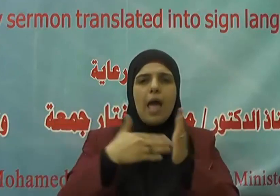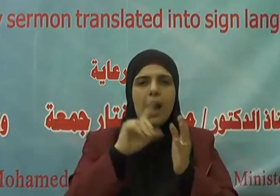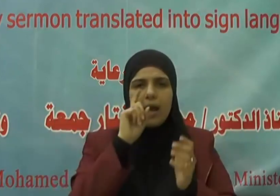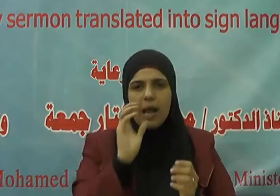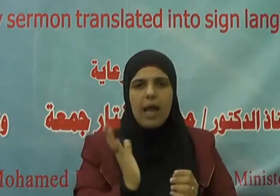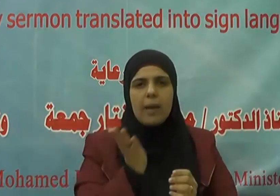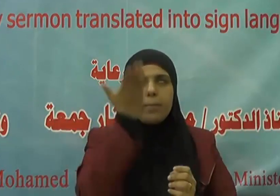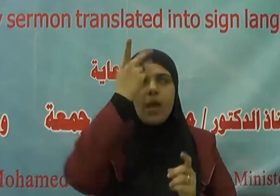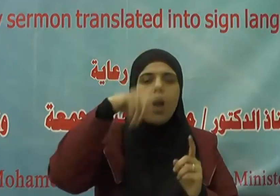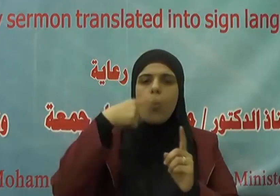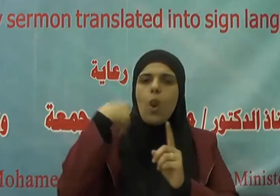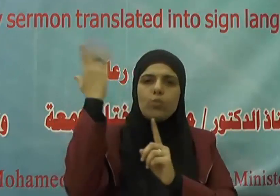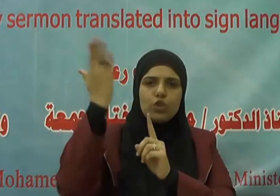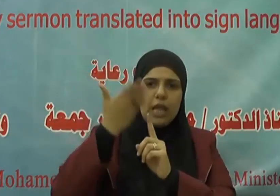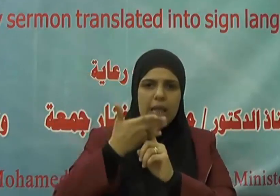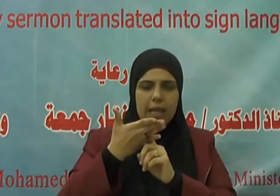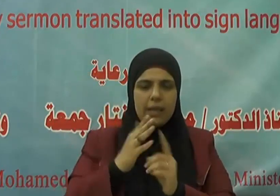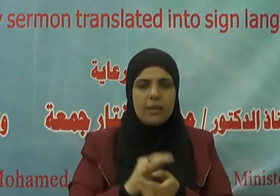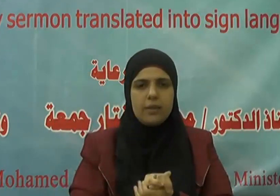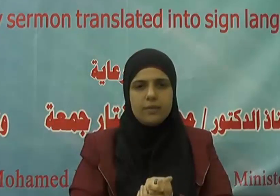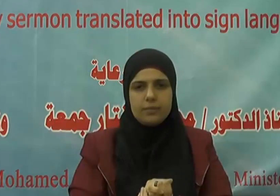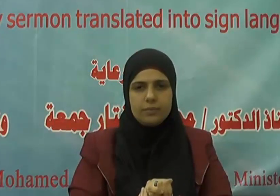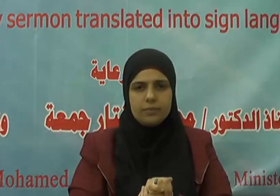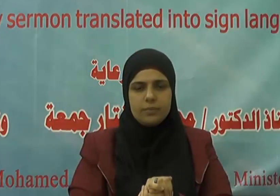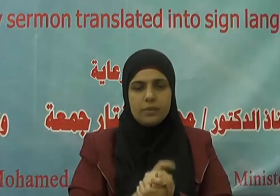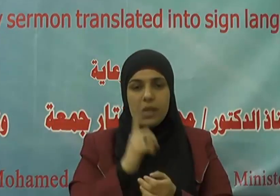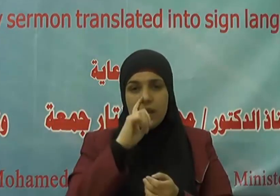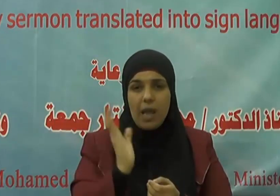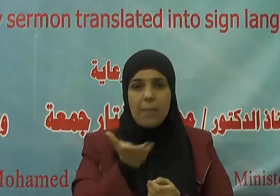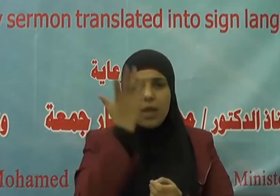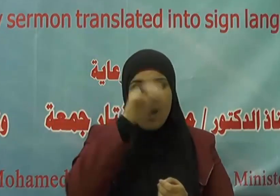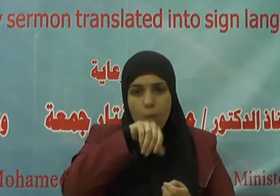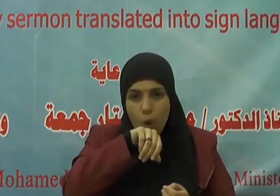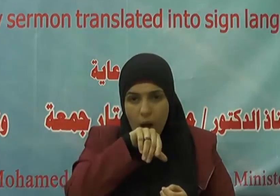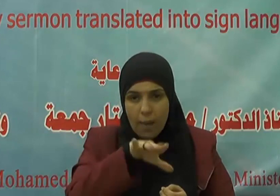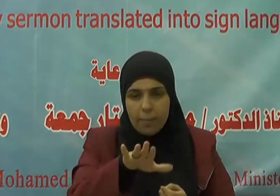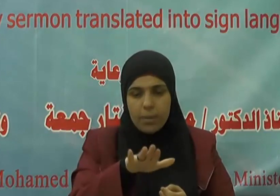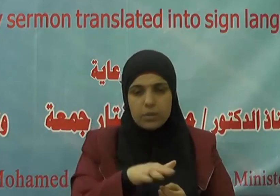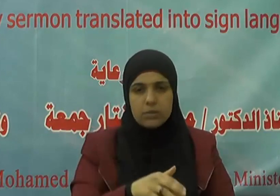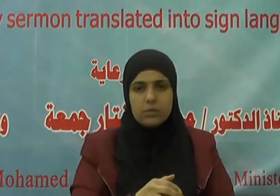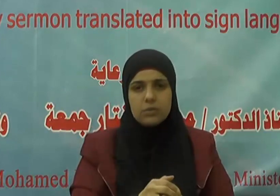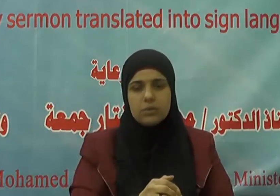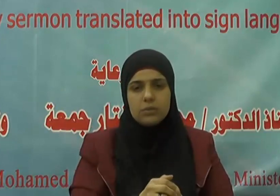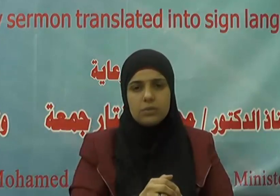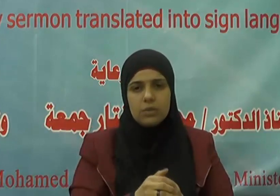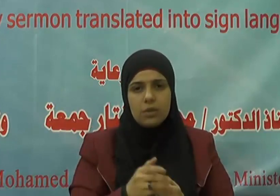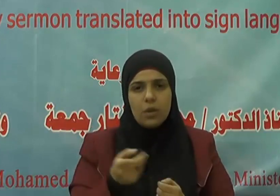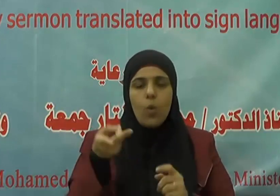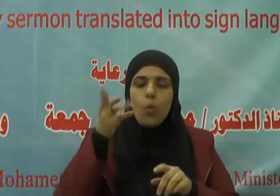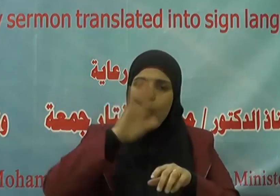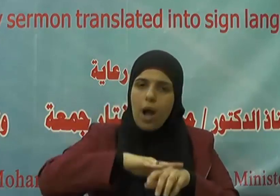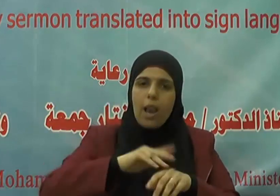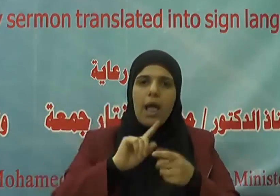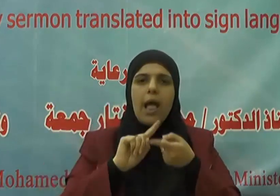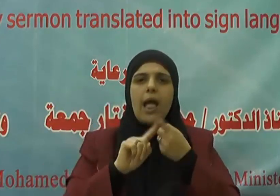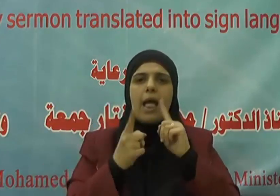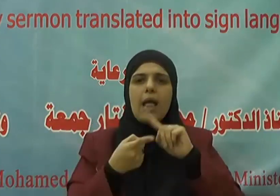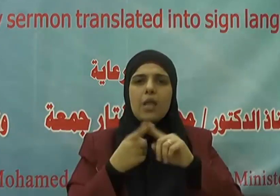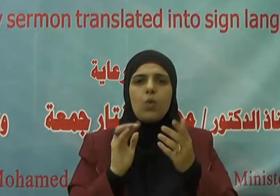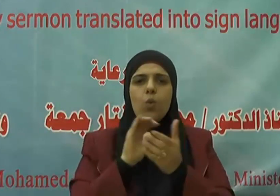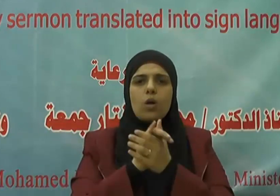الأنبياء والمرسلين سيدنا محمد وعلى آله